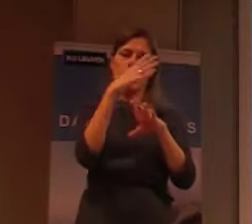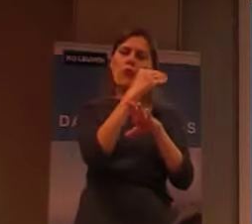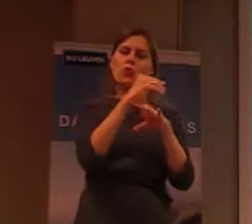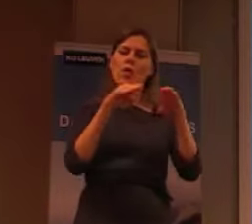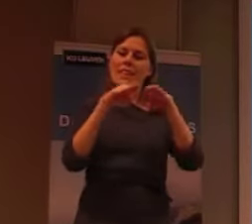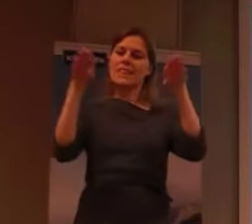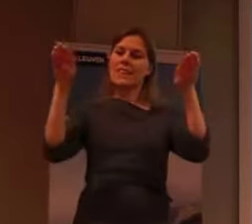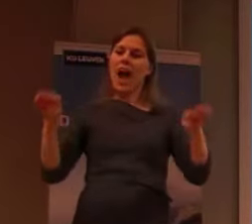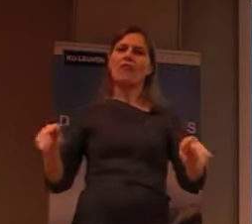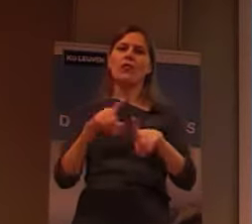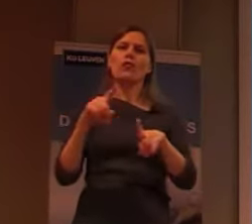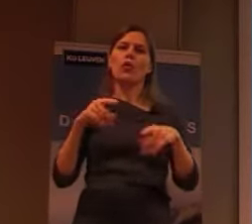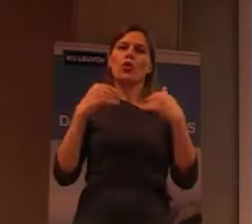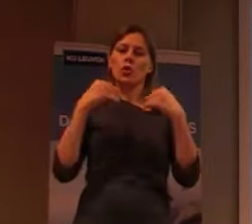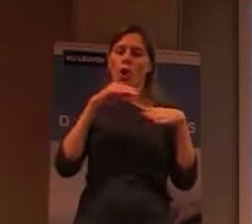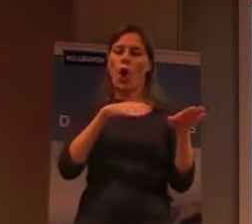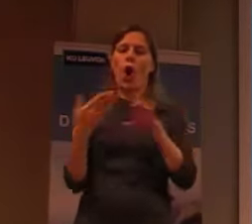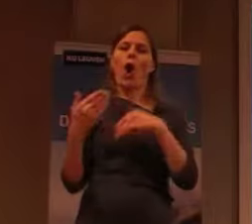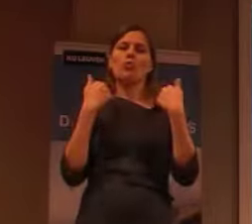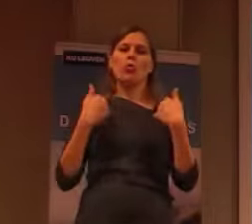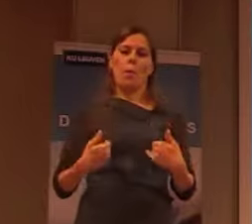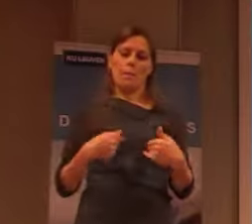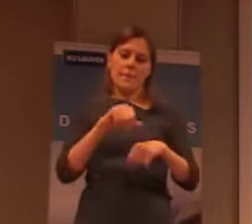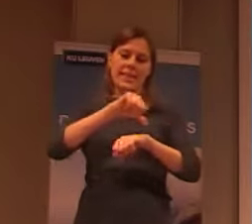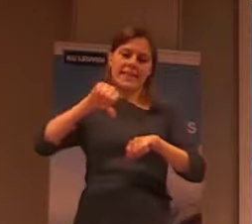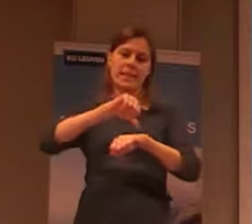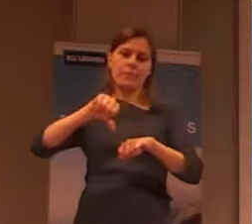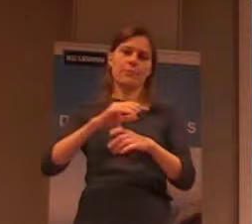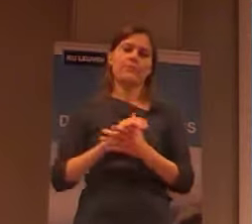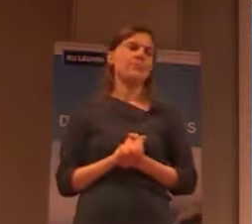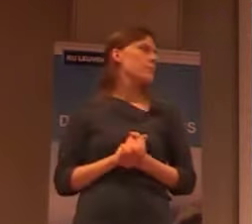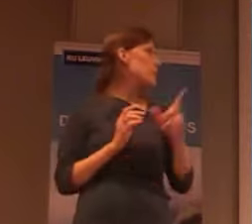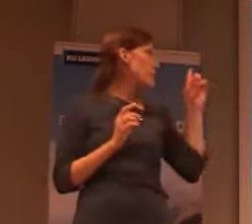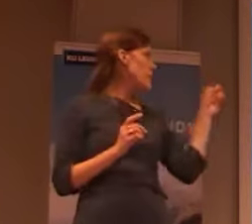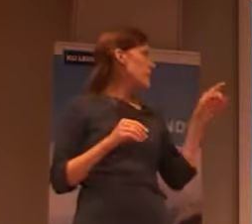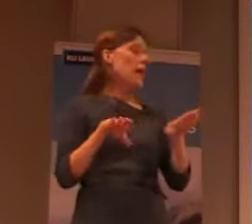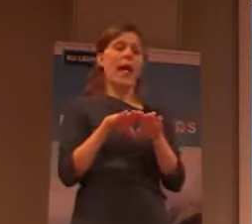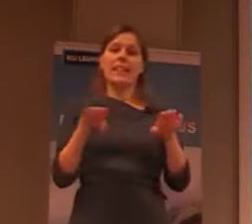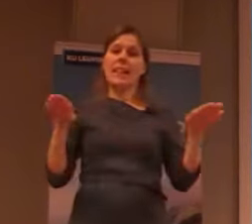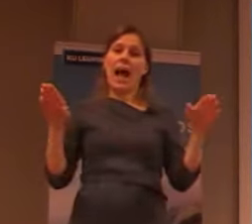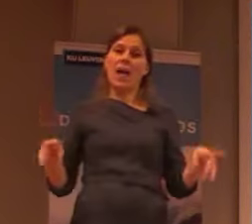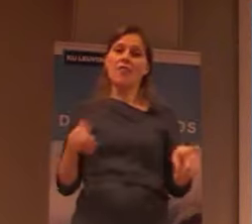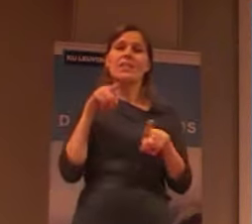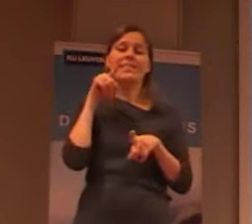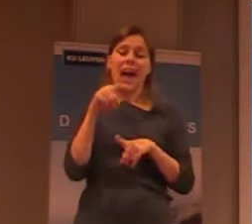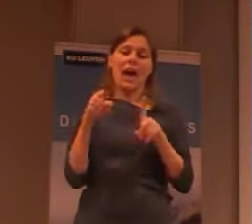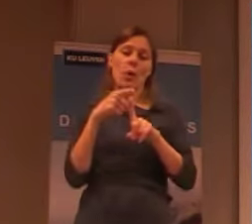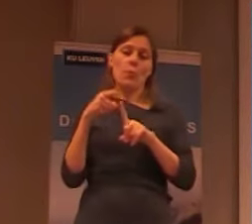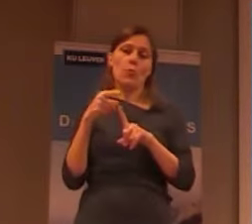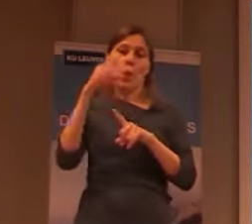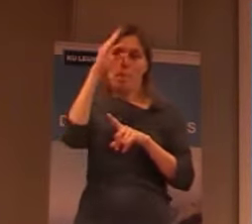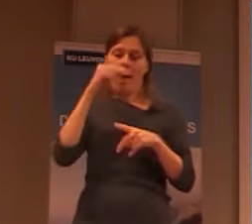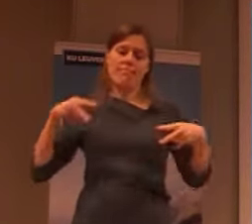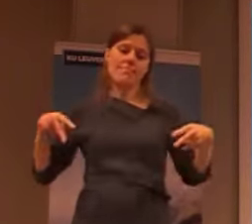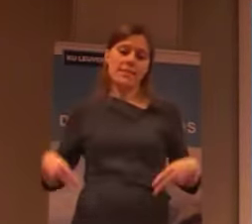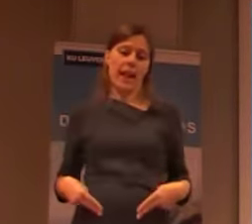autopsies werden uitgevoerd. En dit is een tafel waarop de sterilisaties van mannen